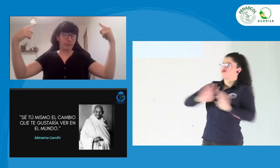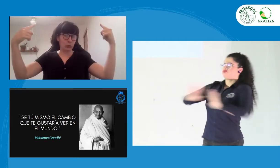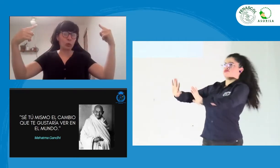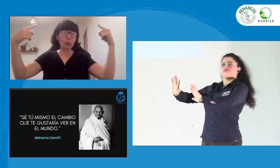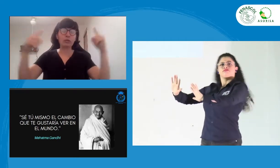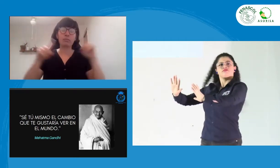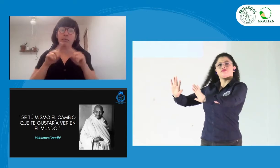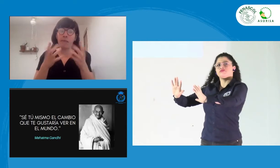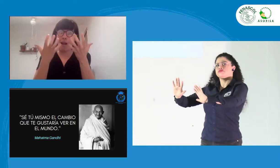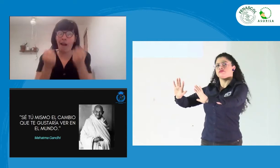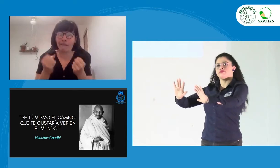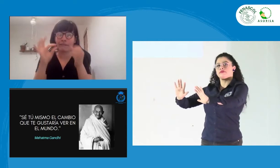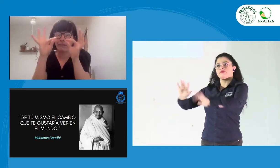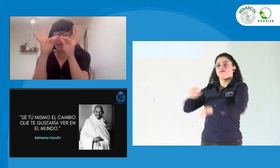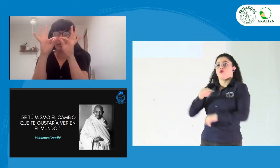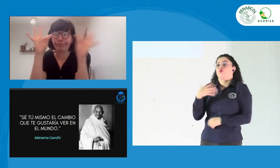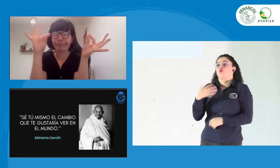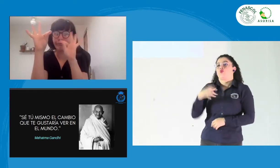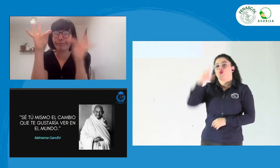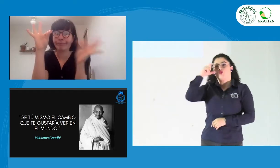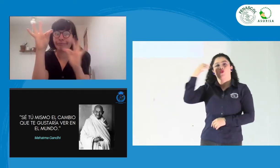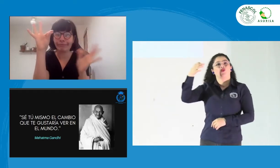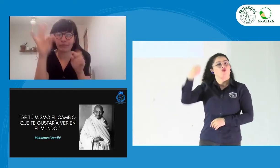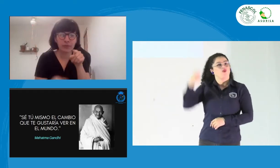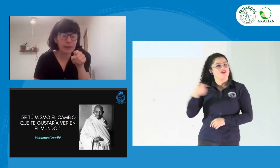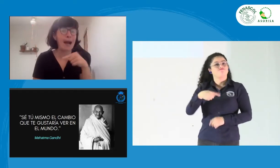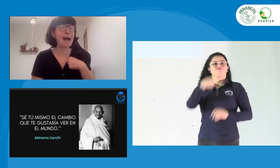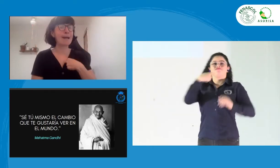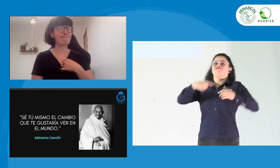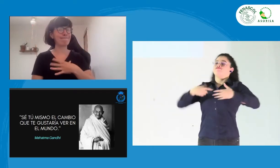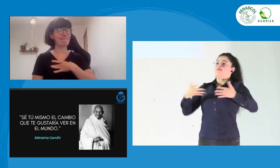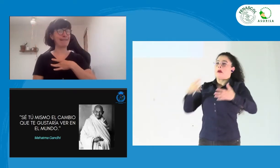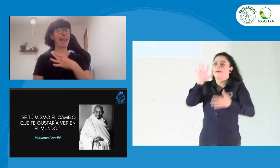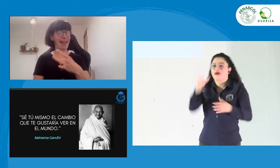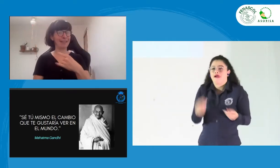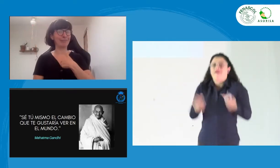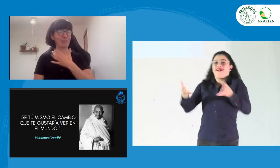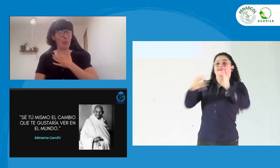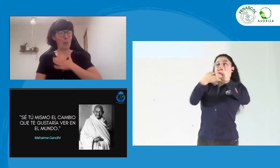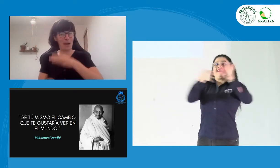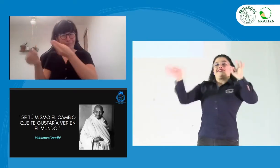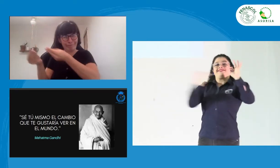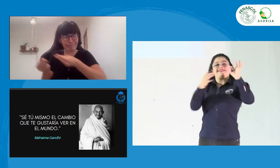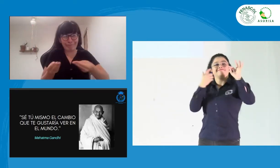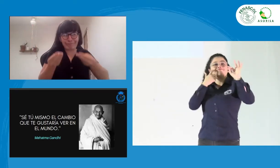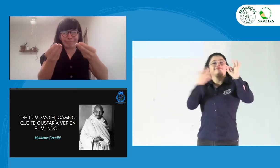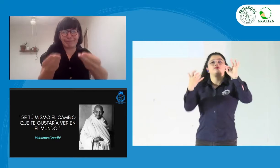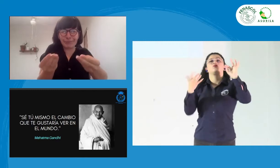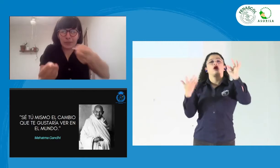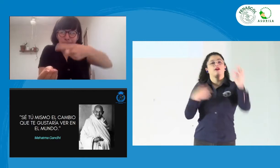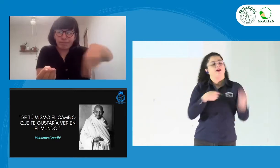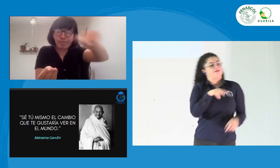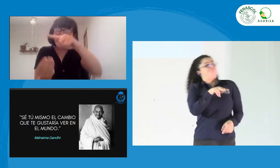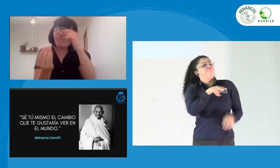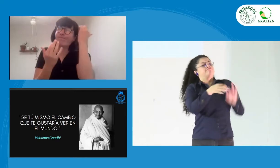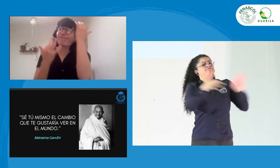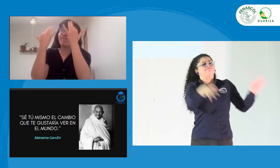Gandhi fue uno de ellos quienes estuvo defendiendo su propio pueblo. Y dejó una frase que quiero